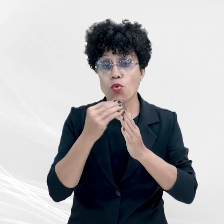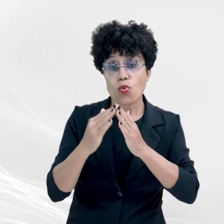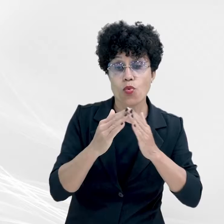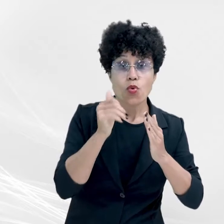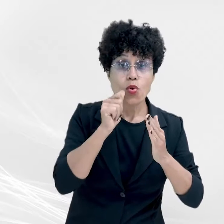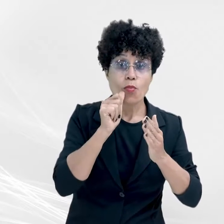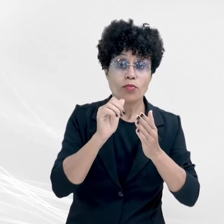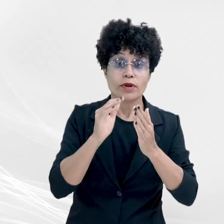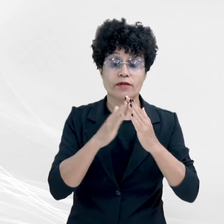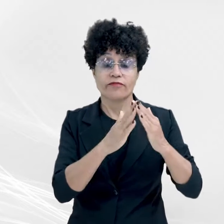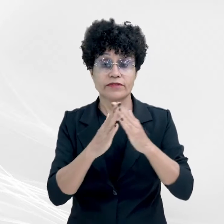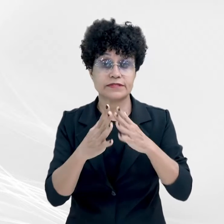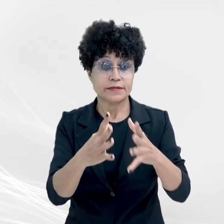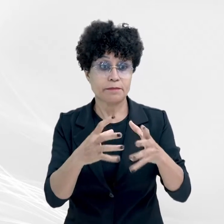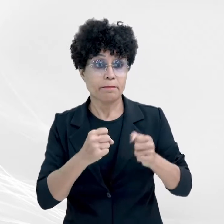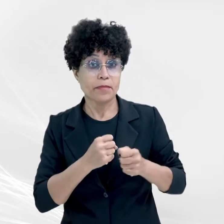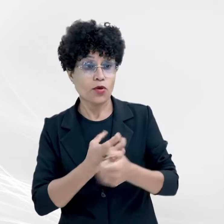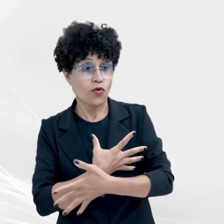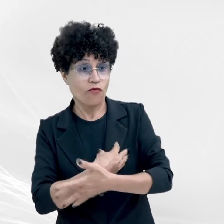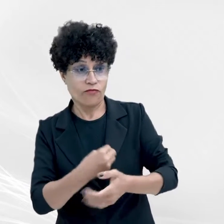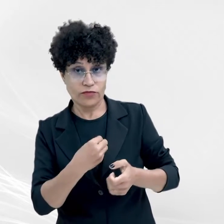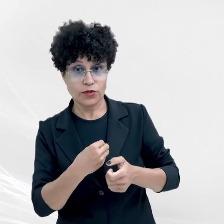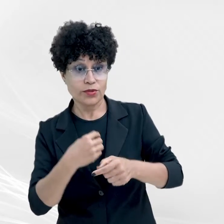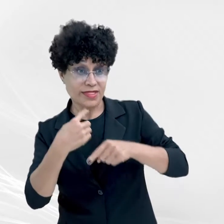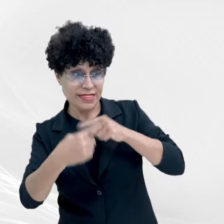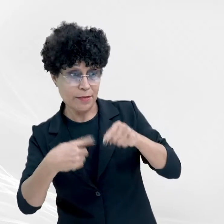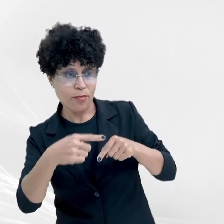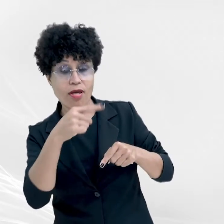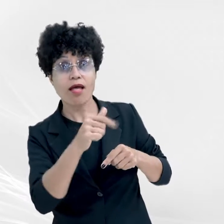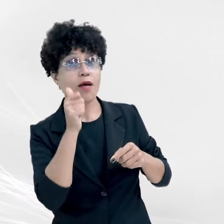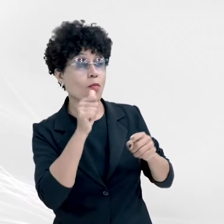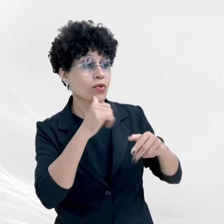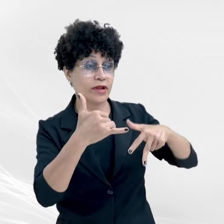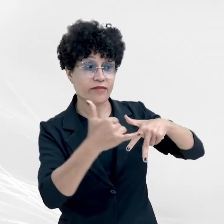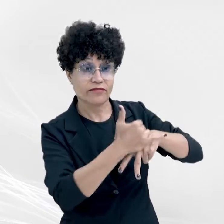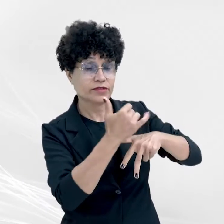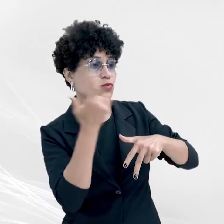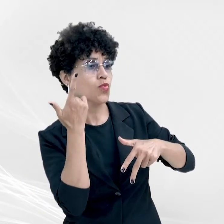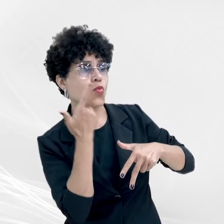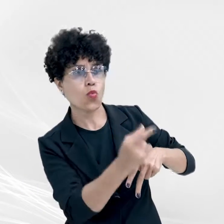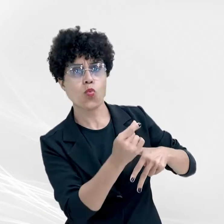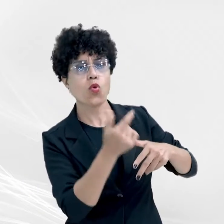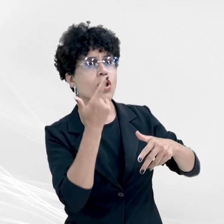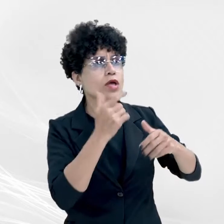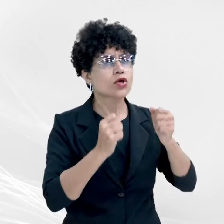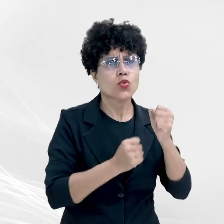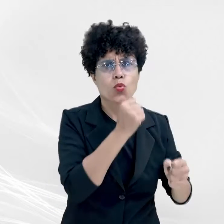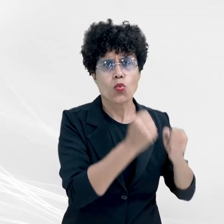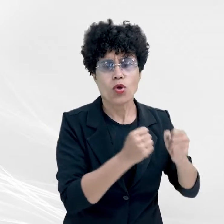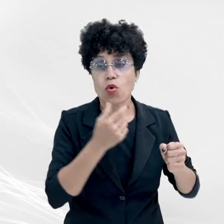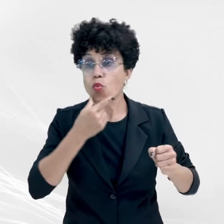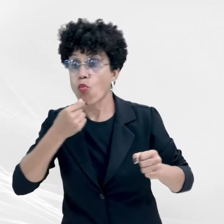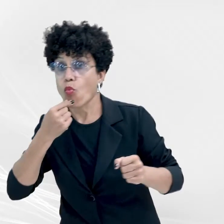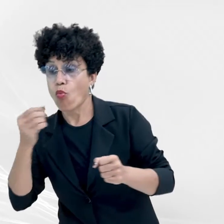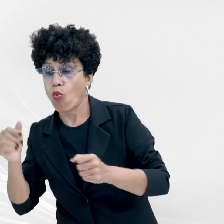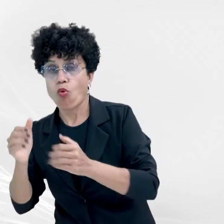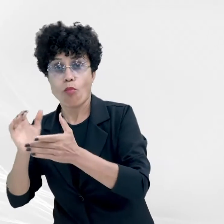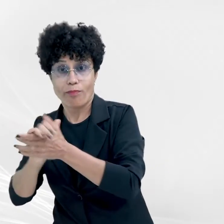Depois, saiu correndo em direção ao estacionamento do condomínio, enquanto era perseguida pelo companheiro, que